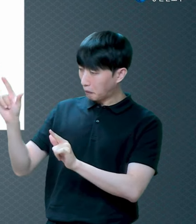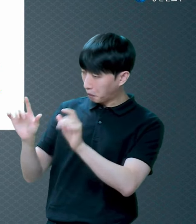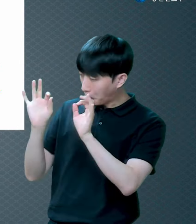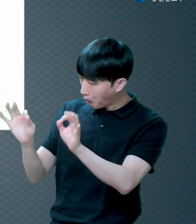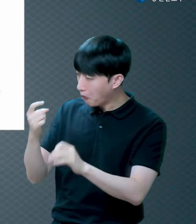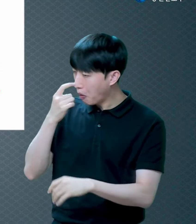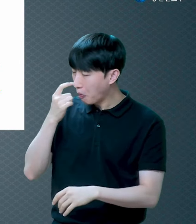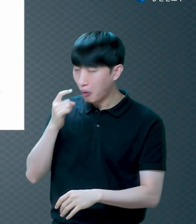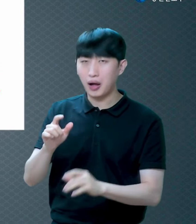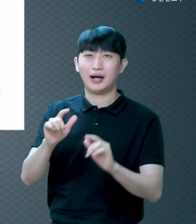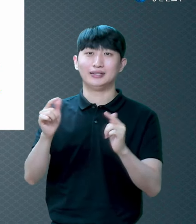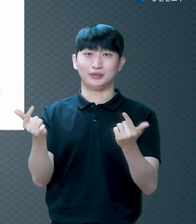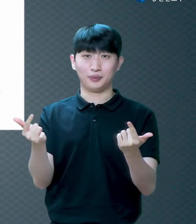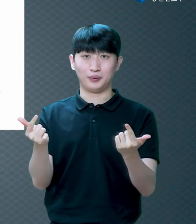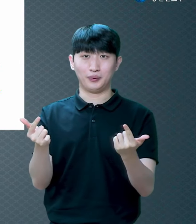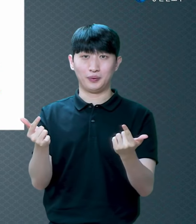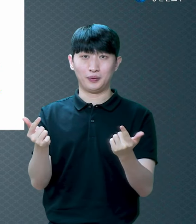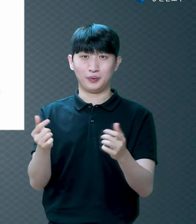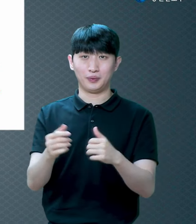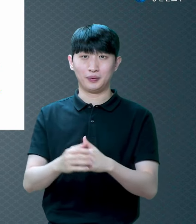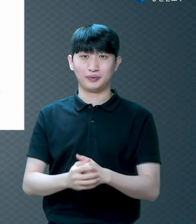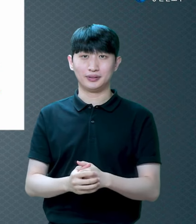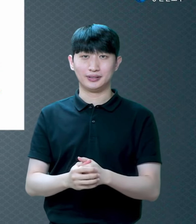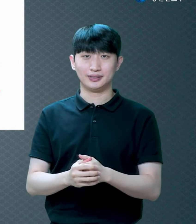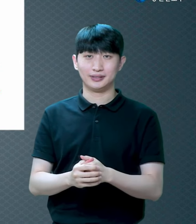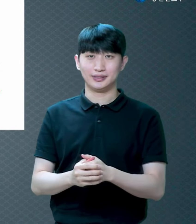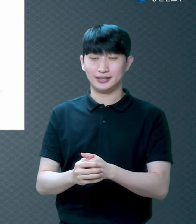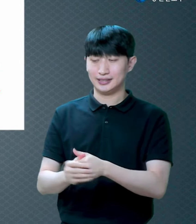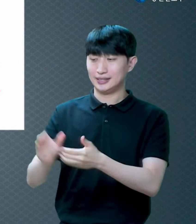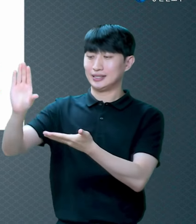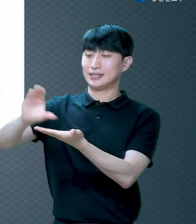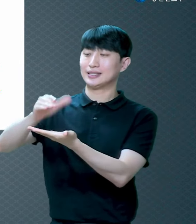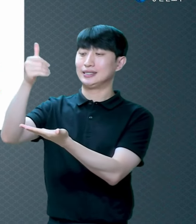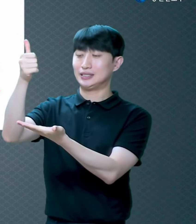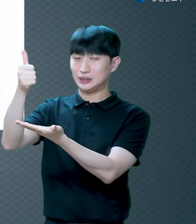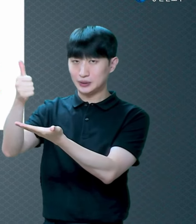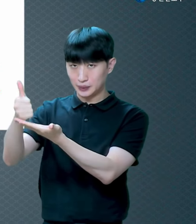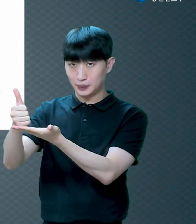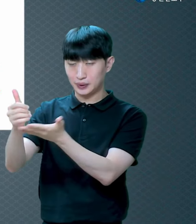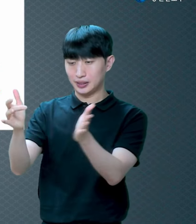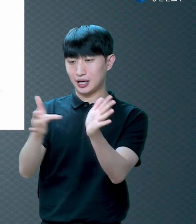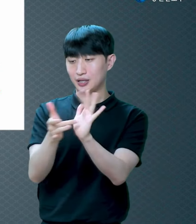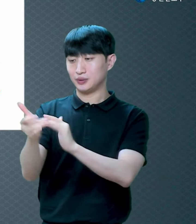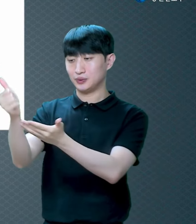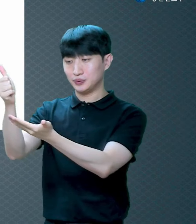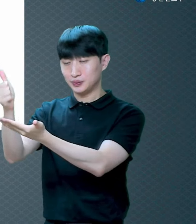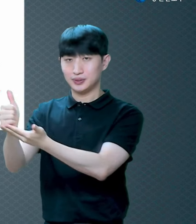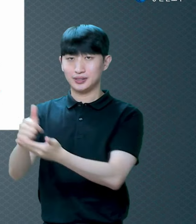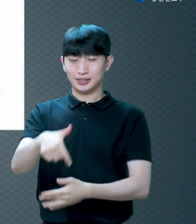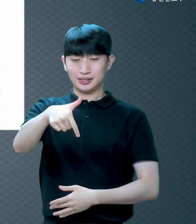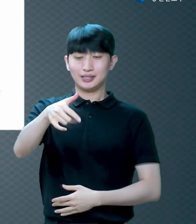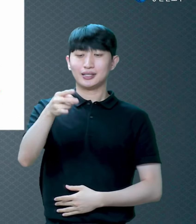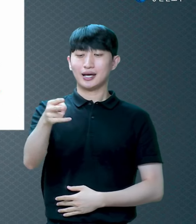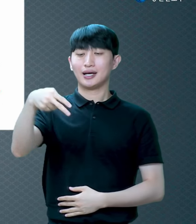그럼 뭐냐 그리스도의 게시로 알게 됐다 게는